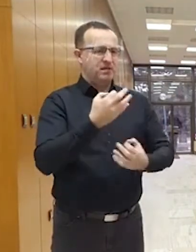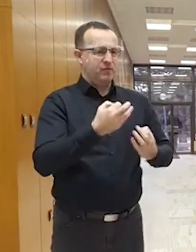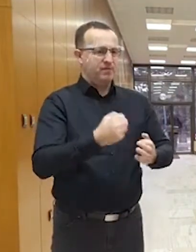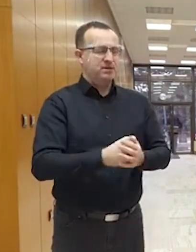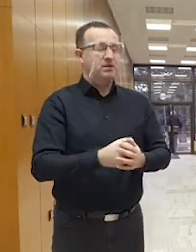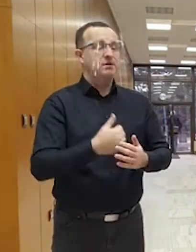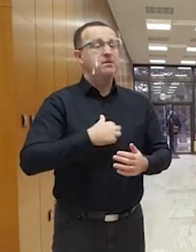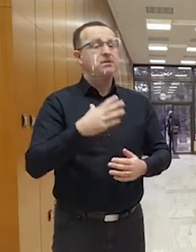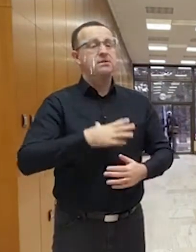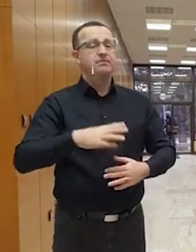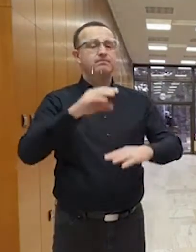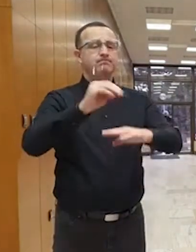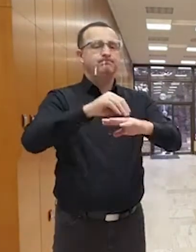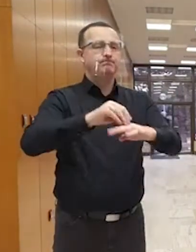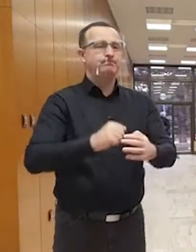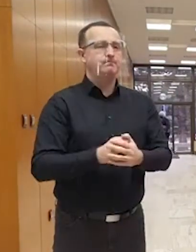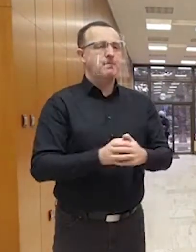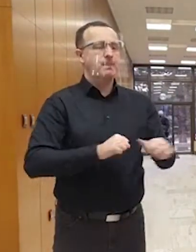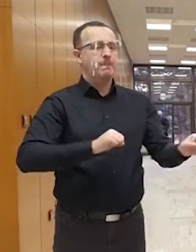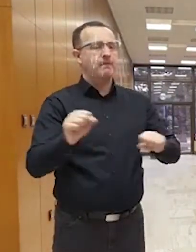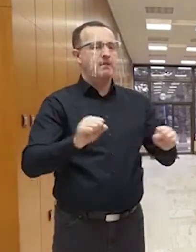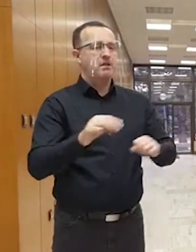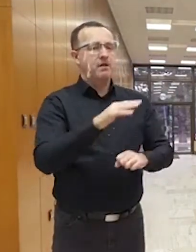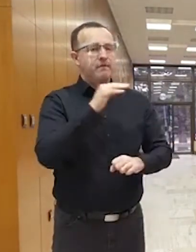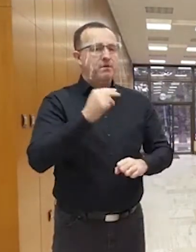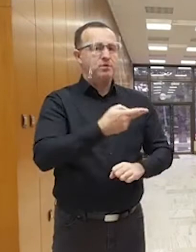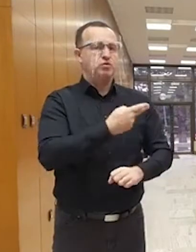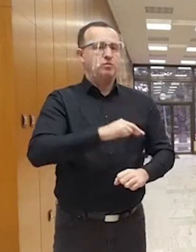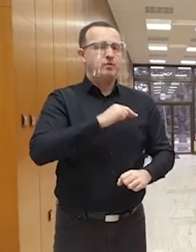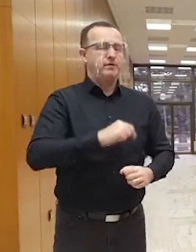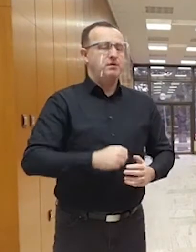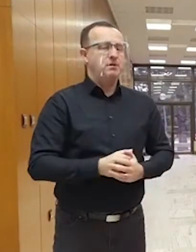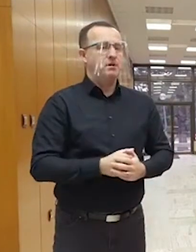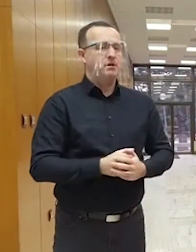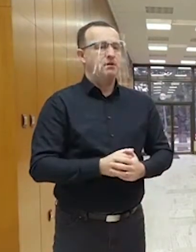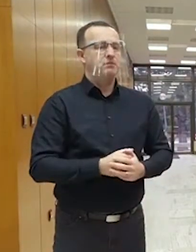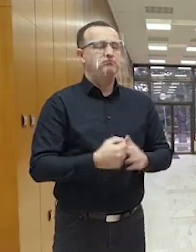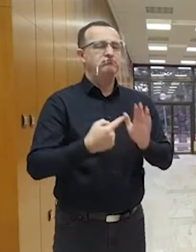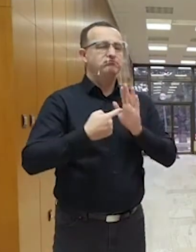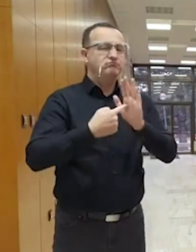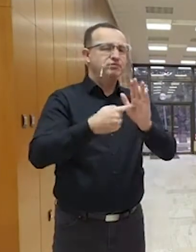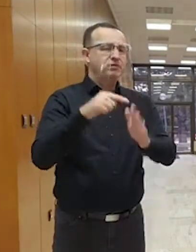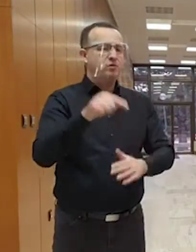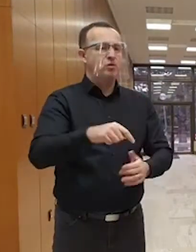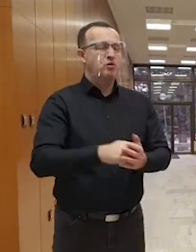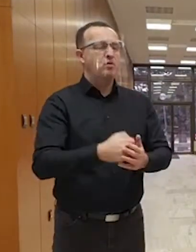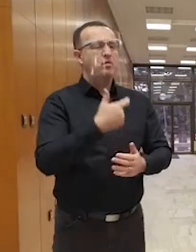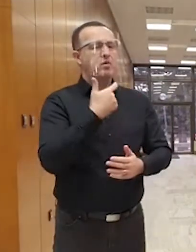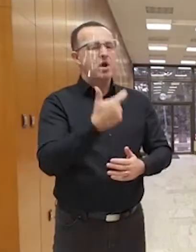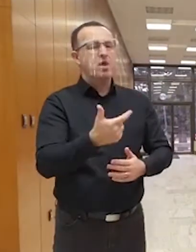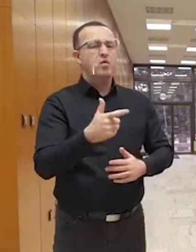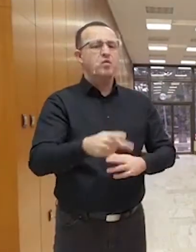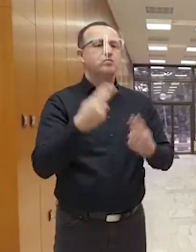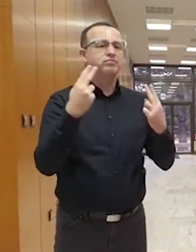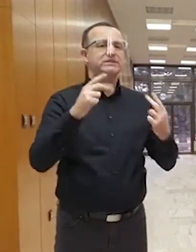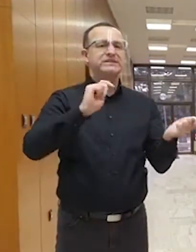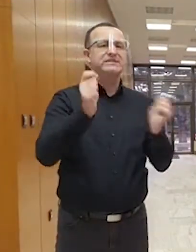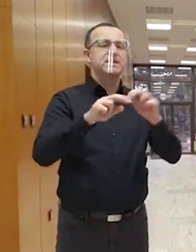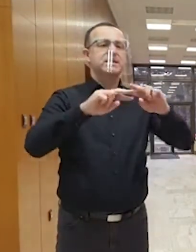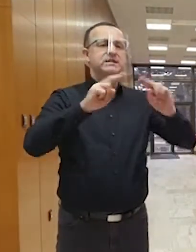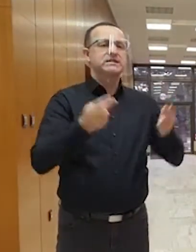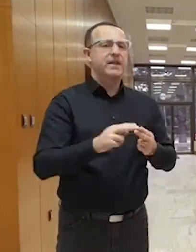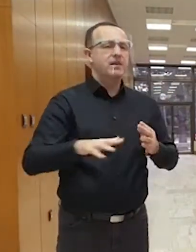povedať toľko, že vláda veľmi zodpovedným spôsobom reflektuje to, ako zásadne sa zmenilo svet,